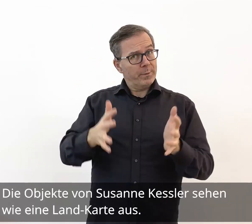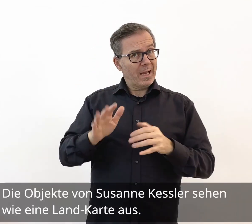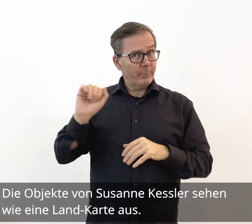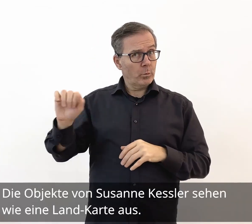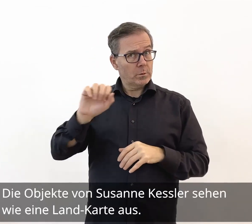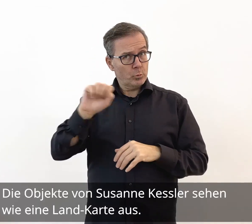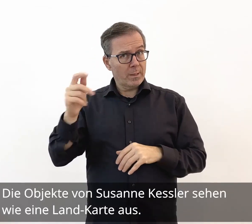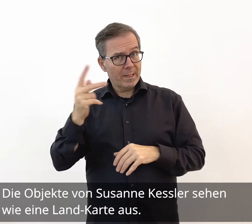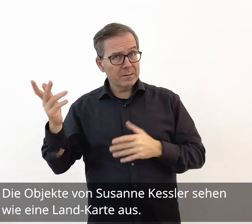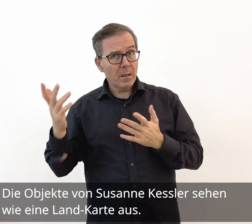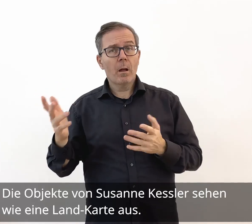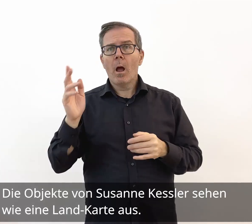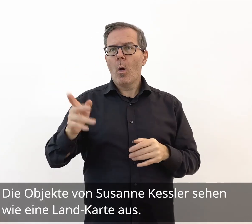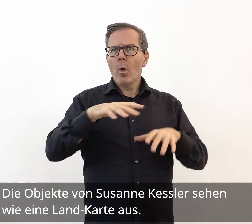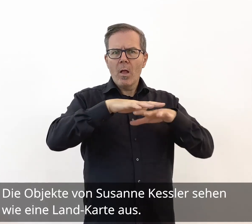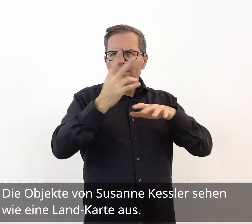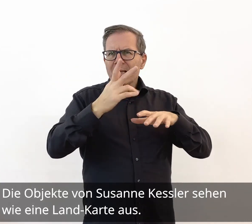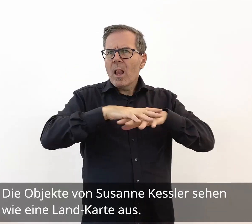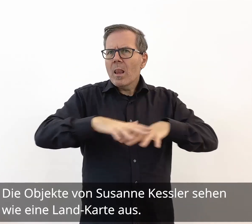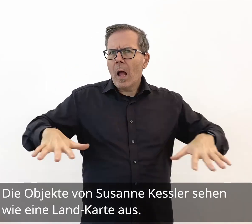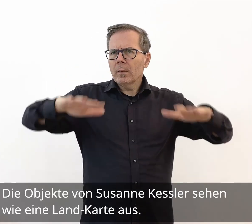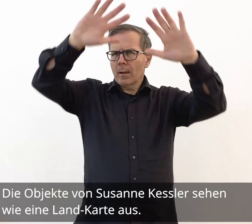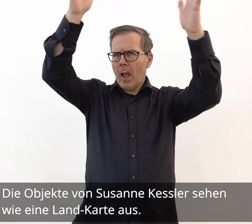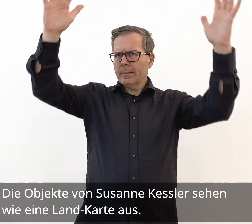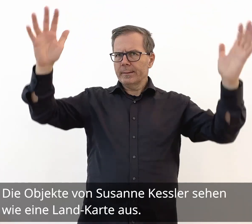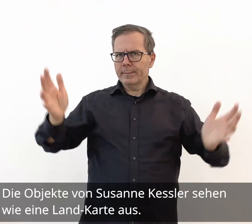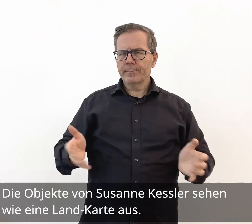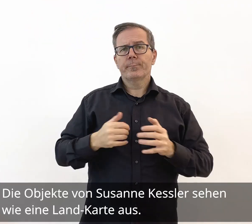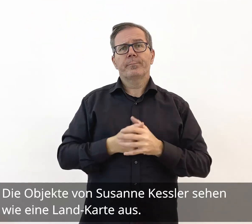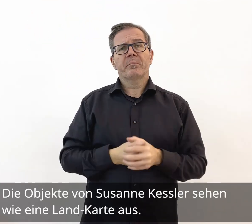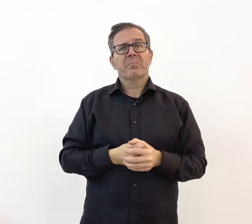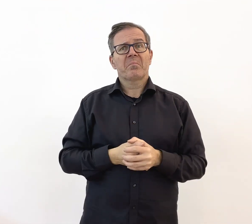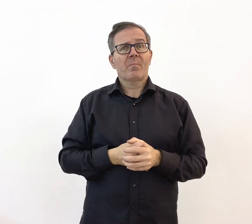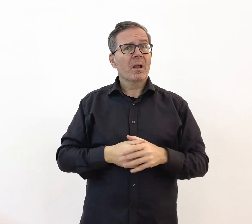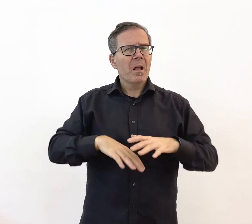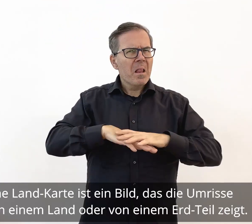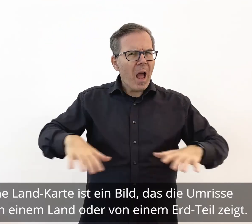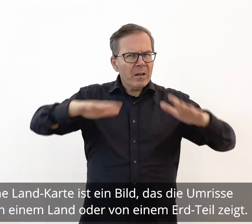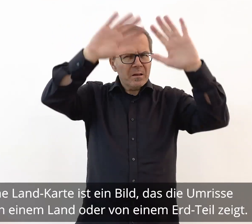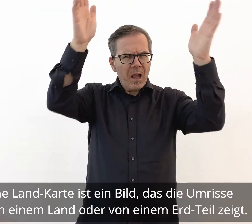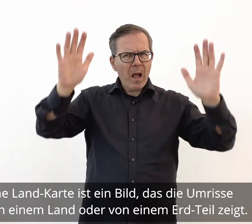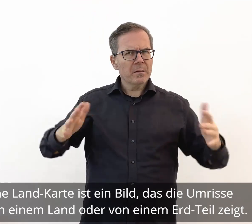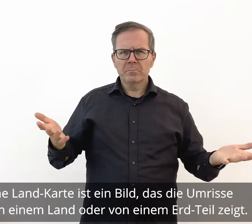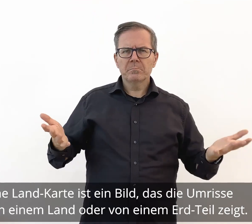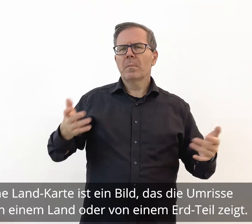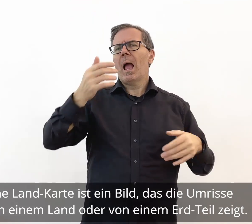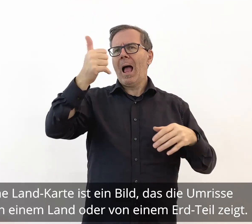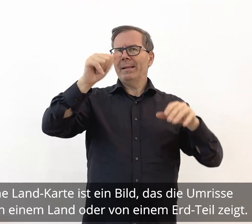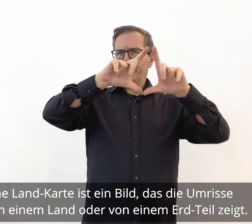Objekte von Susanne Kessler sehen wie eine Landkarte aus. Eine Landkarte ist ein Bild,